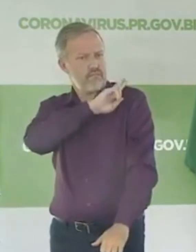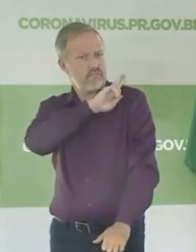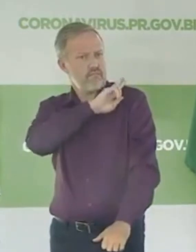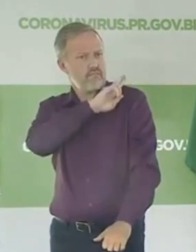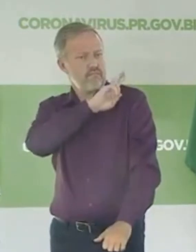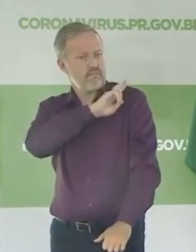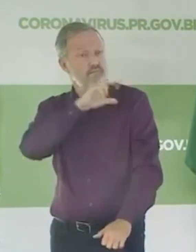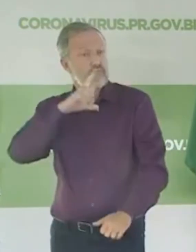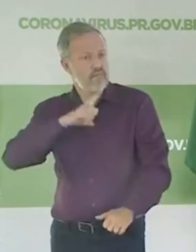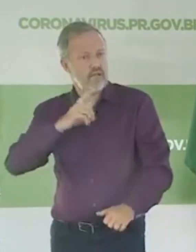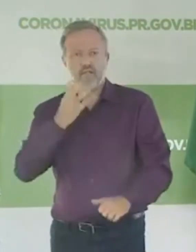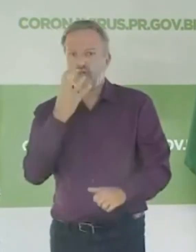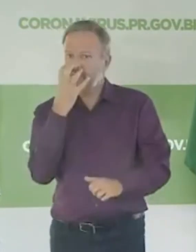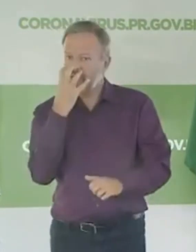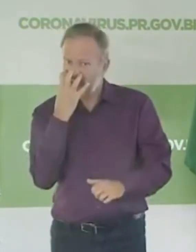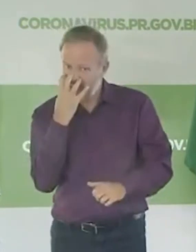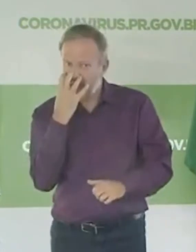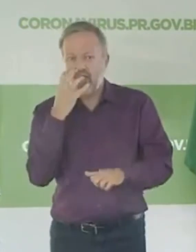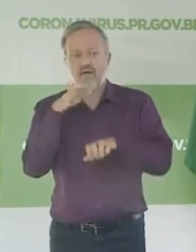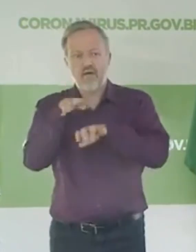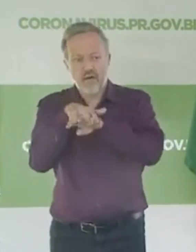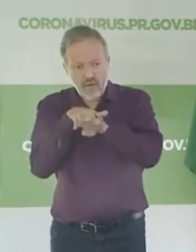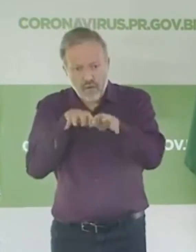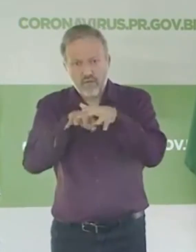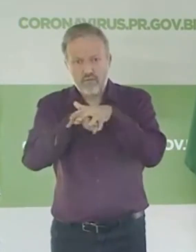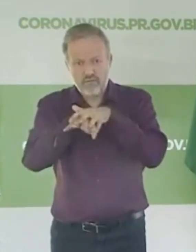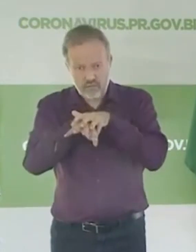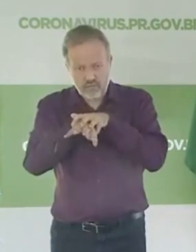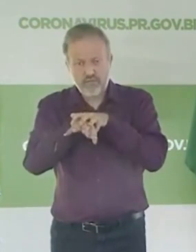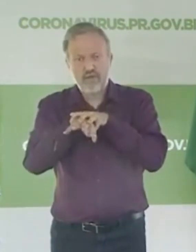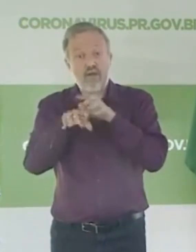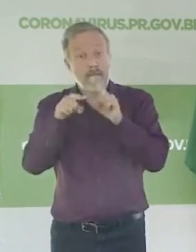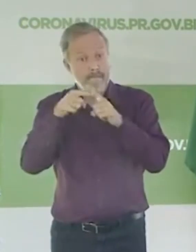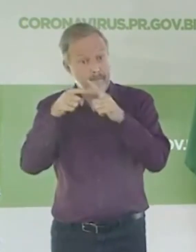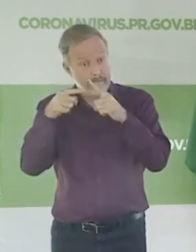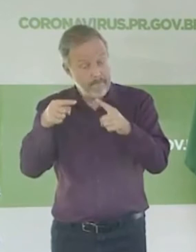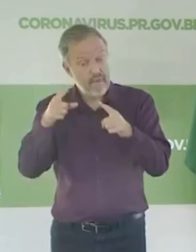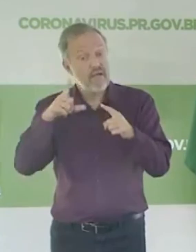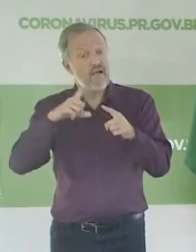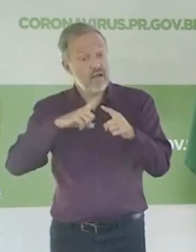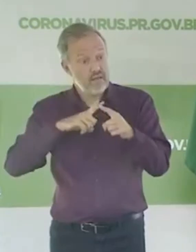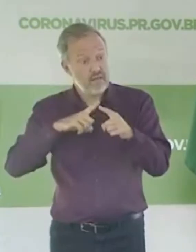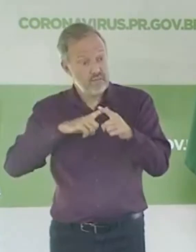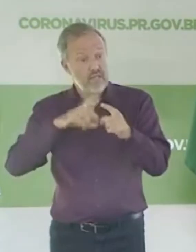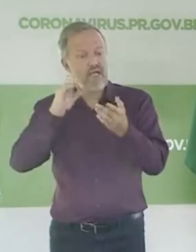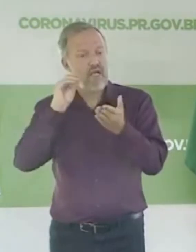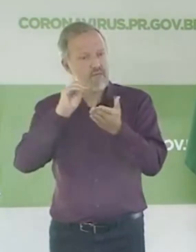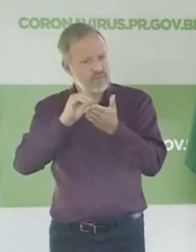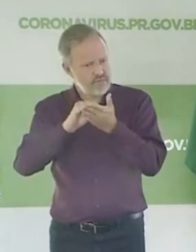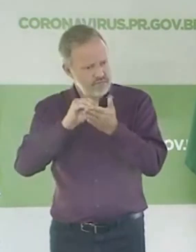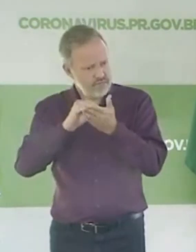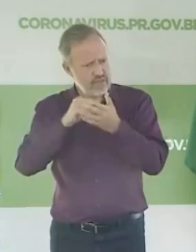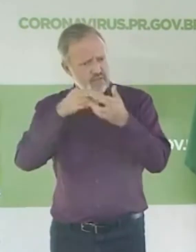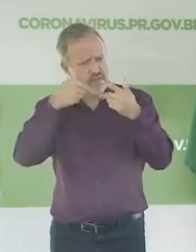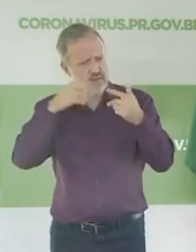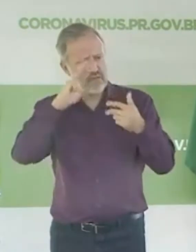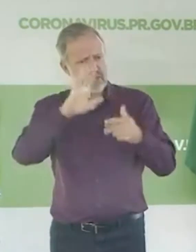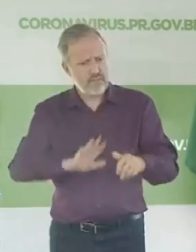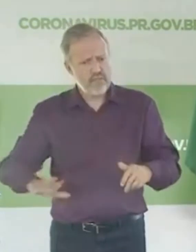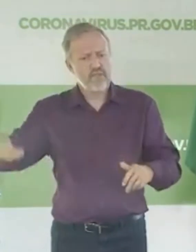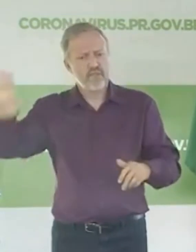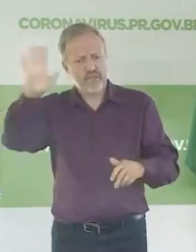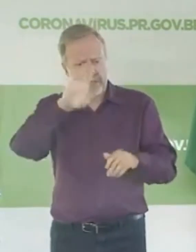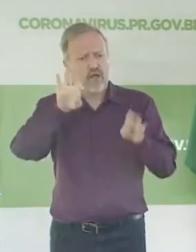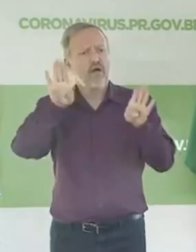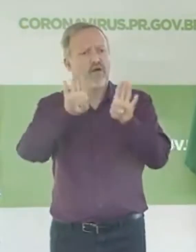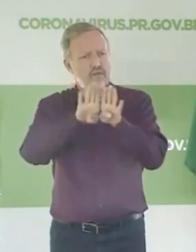para os seus colaboradores, para os seus funcionários. É importante registrar que existe uma falta desses produtos no Brasil todo e fora do Brasil.